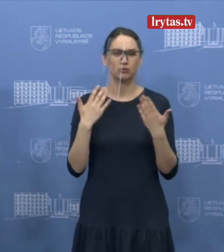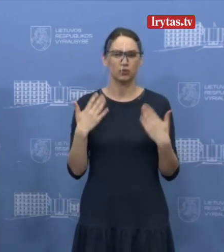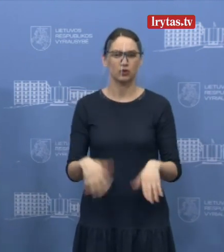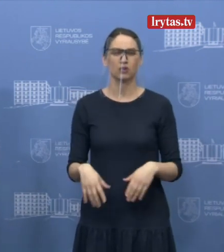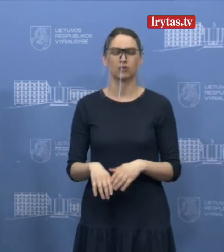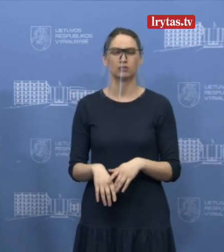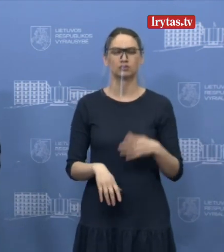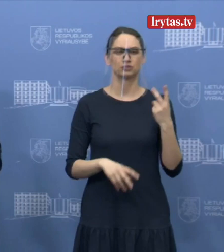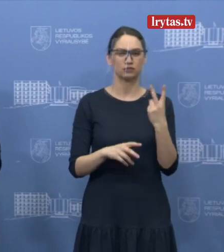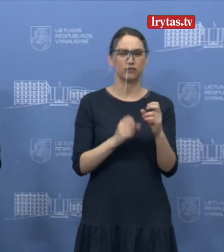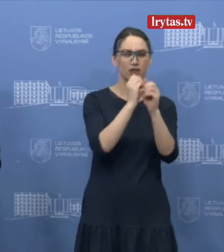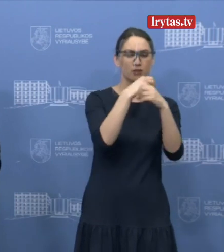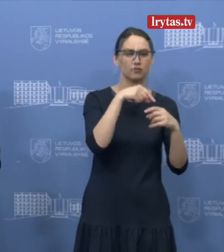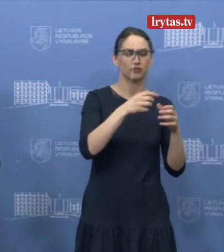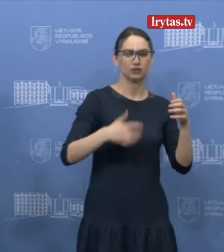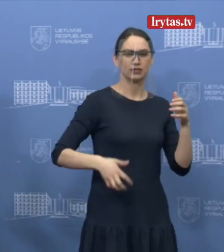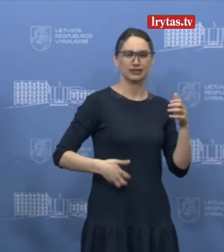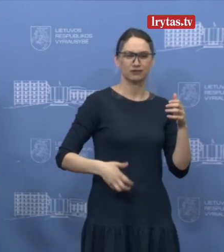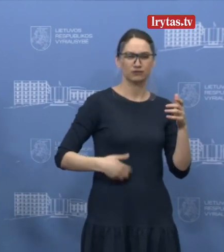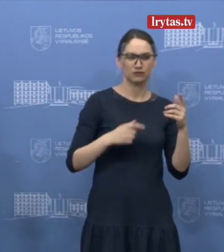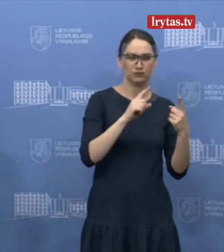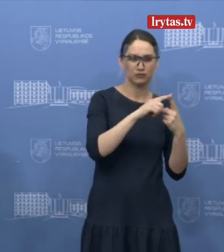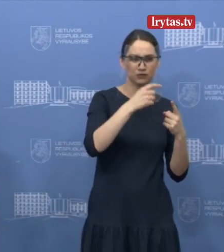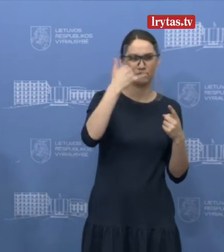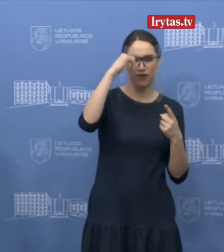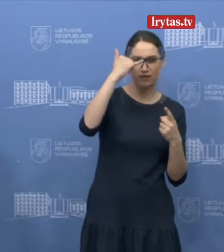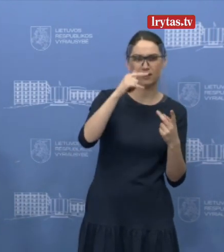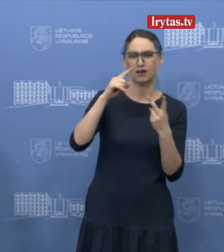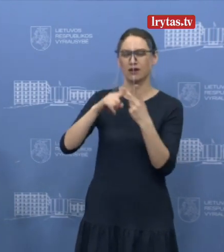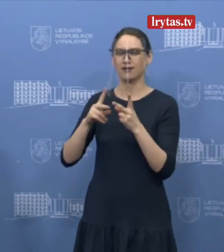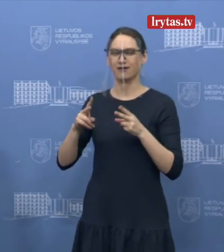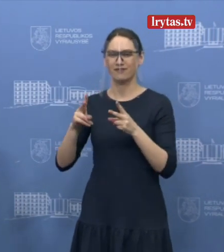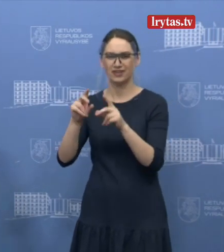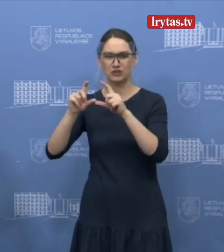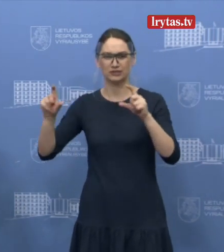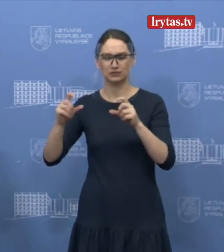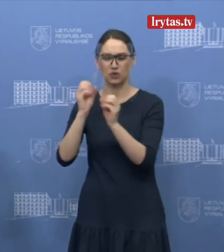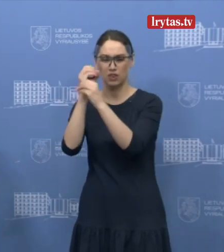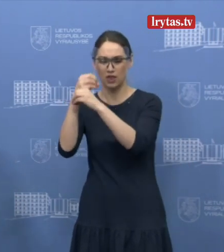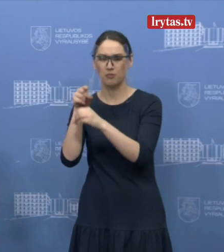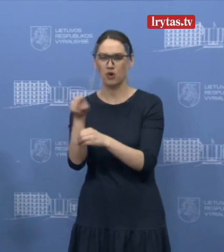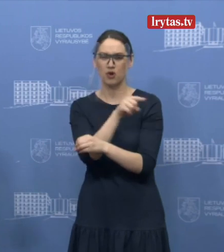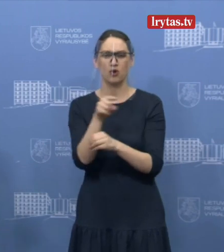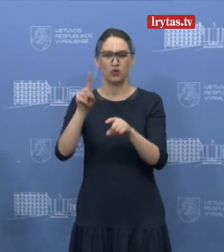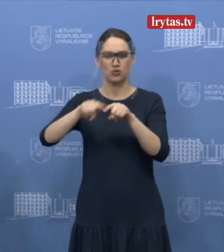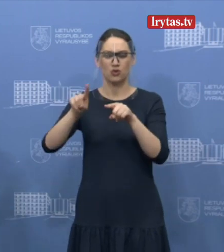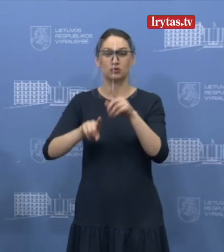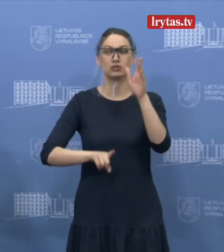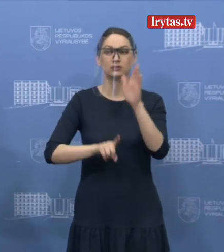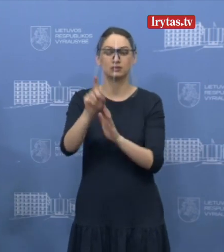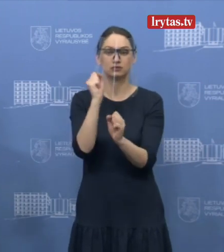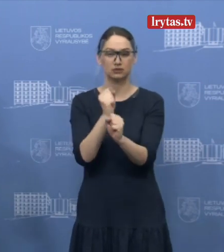laboratorijos, veterinarijos ir Vėžio instituto laboratorijos taip pat netrukus pradės veikti. Taip pat